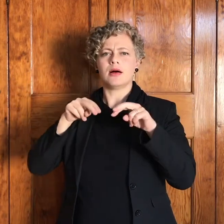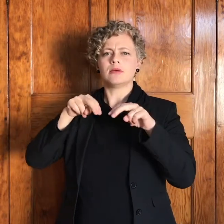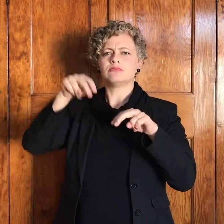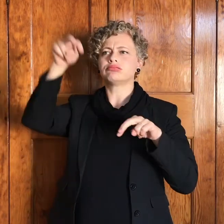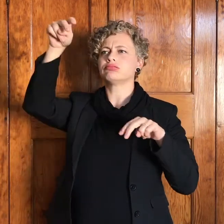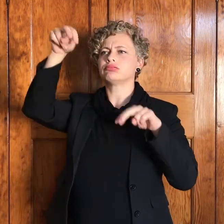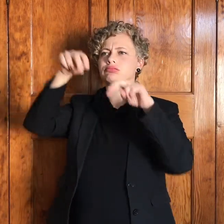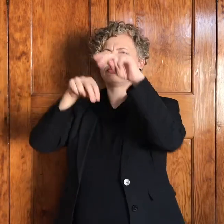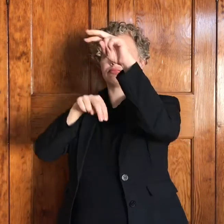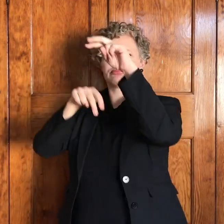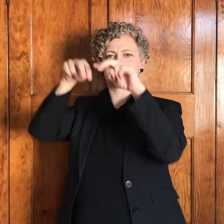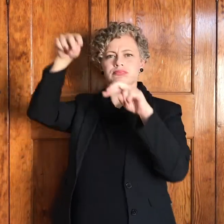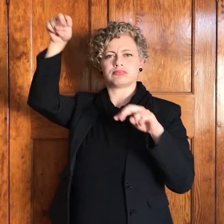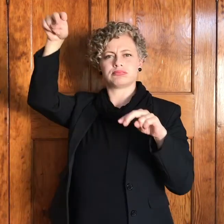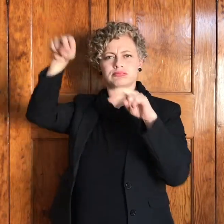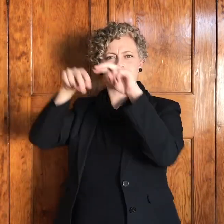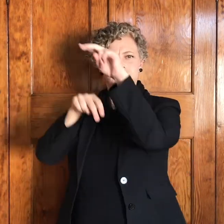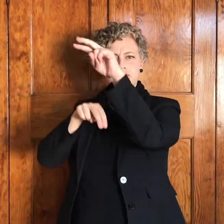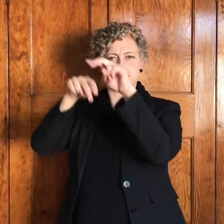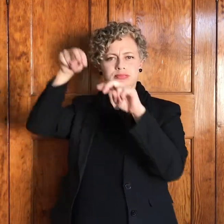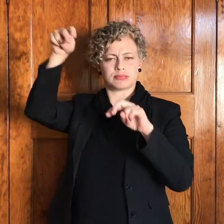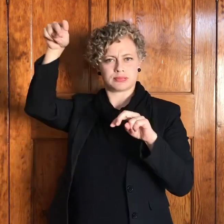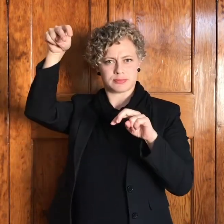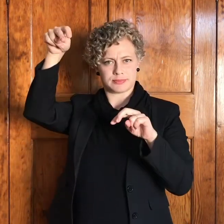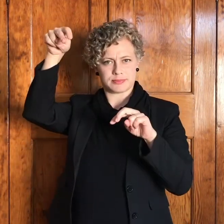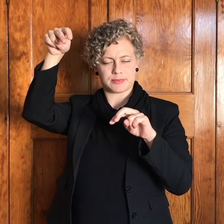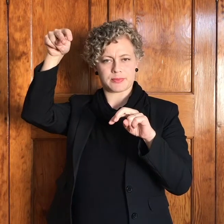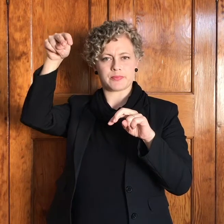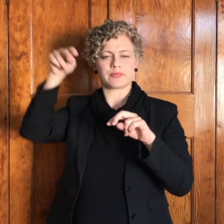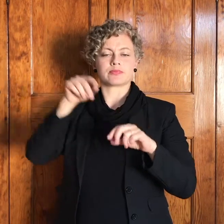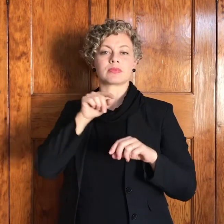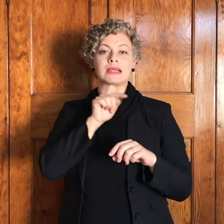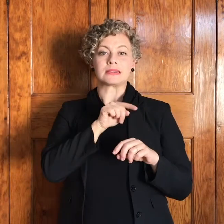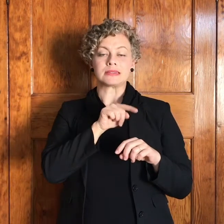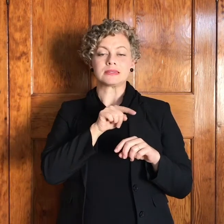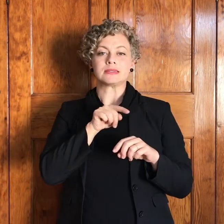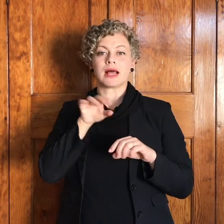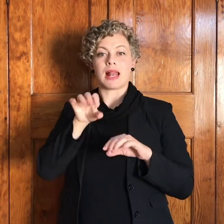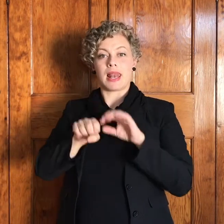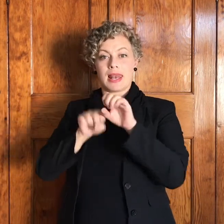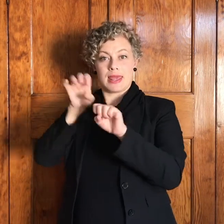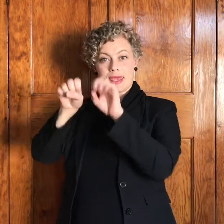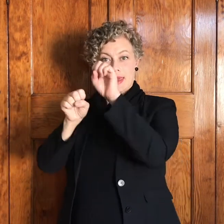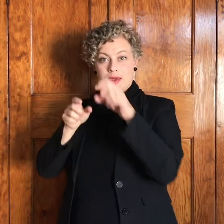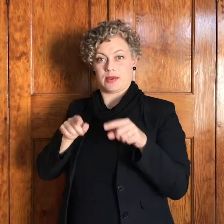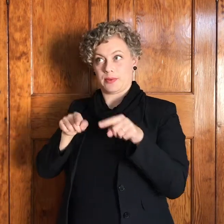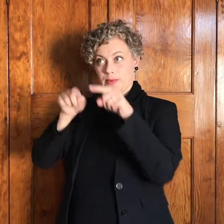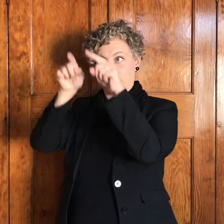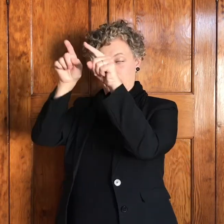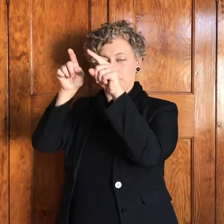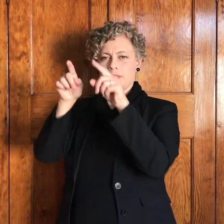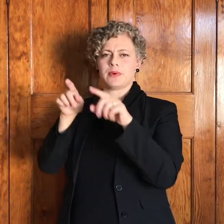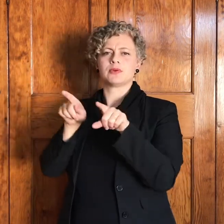oorspronkelijke word die indruk geskip dat dier trap of leer eindelijk van die jimmel af neer gelaat word